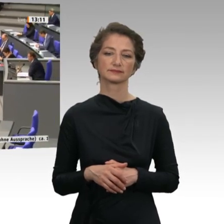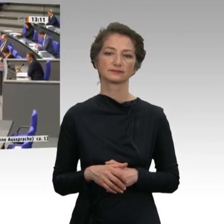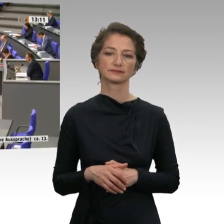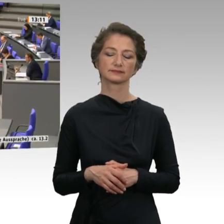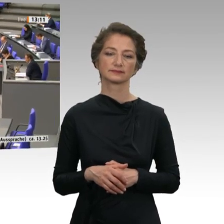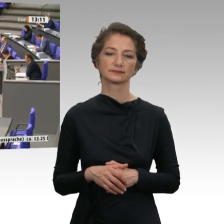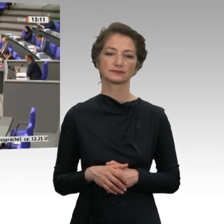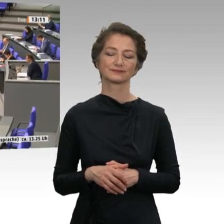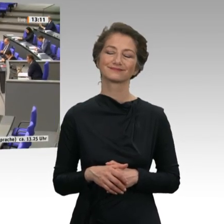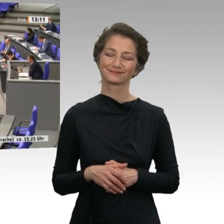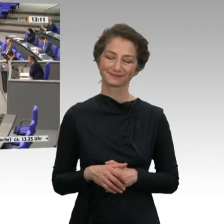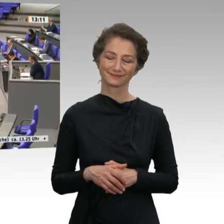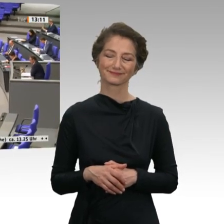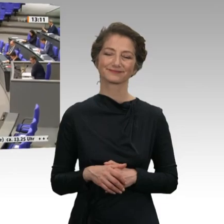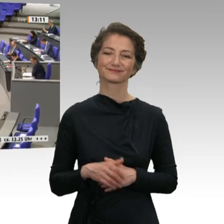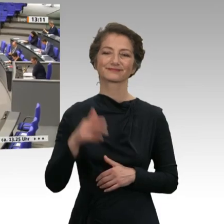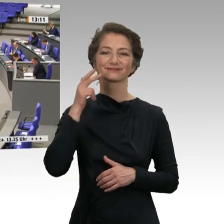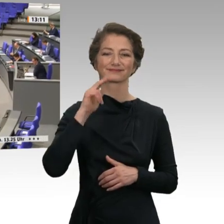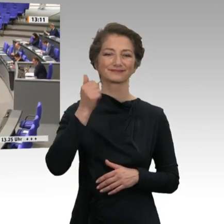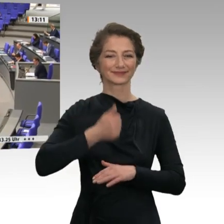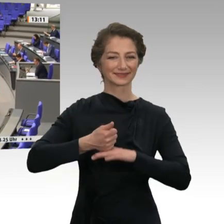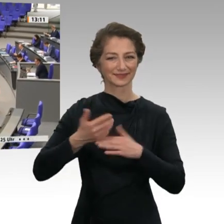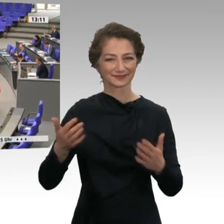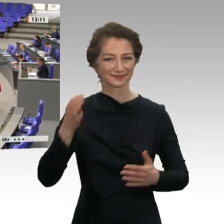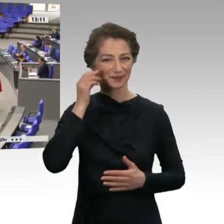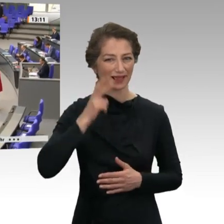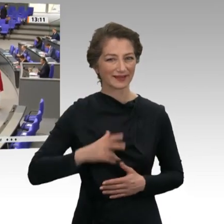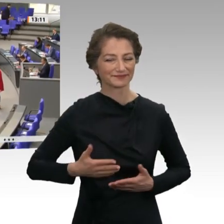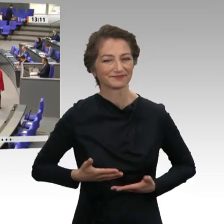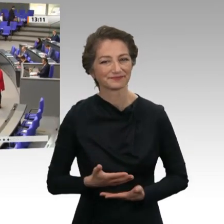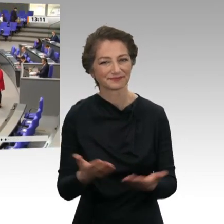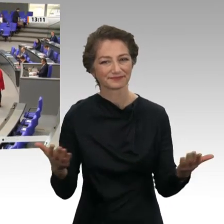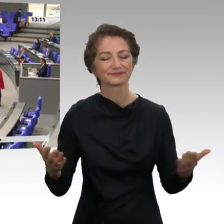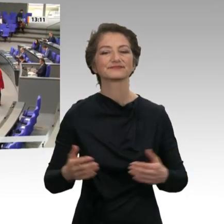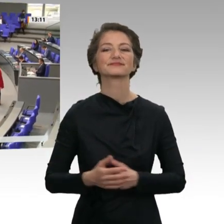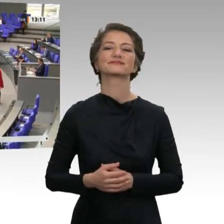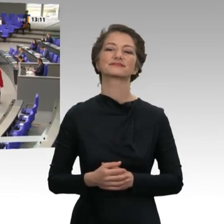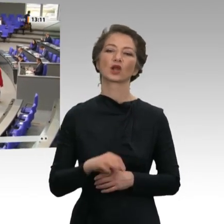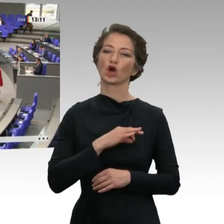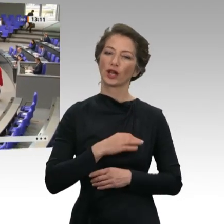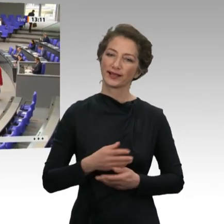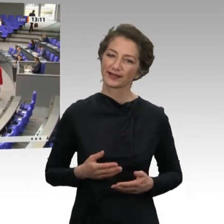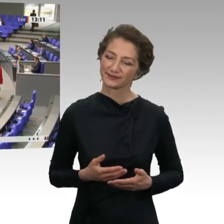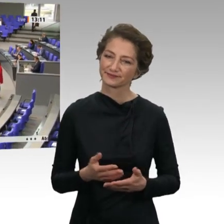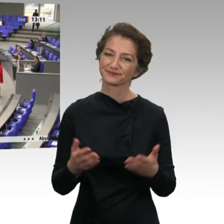Sehr geehrter Herr Präsident! Sehr geehrte Damen und Herren! Liebe Kolleginnen und Kollegen! Liebe Mitglieder der Fraktion Die Linke!